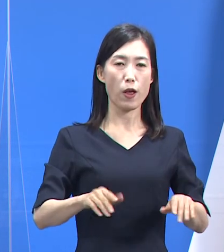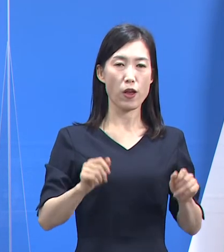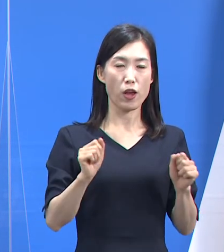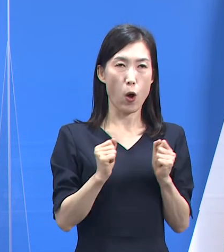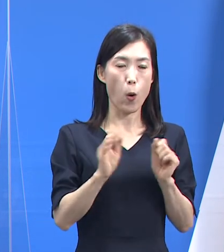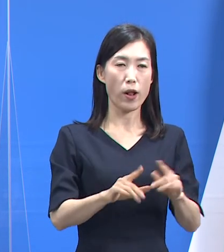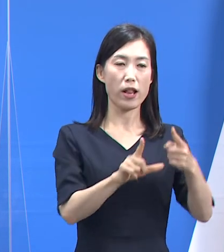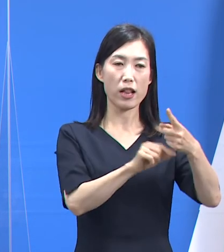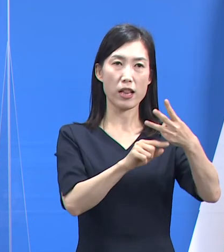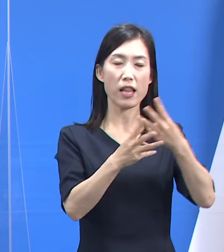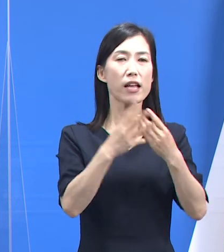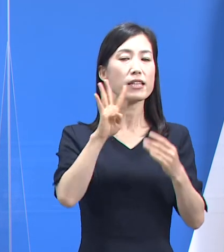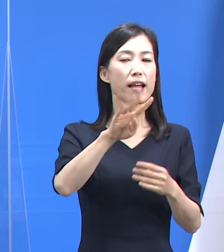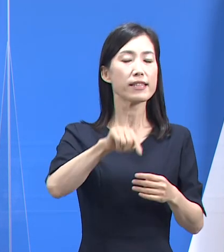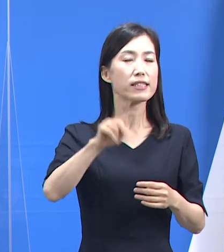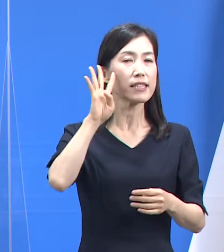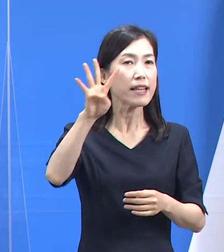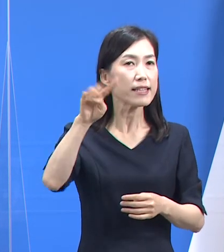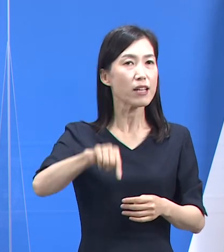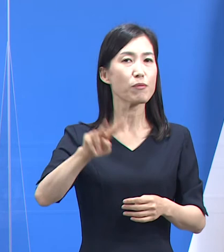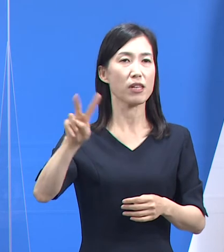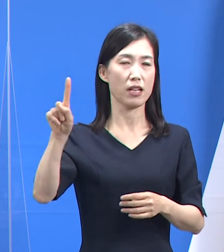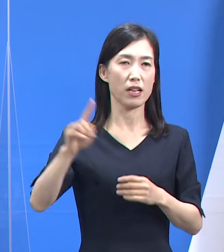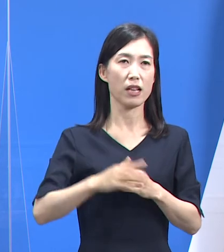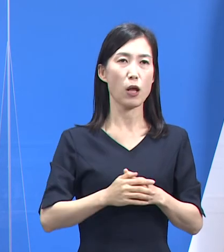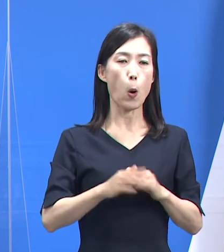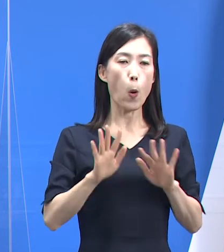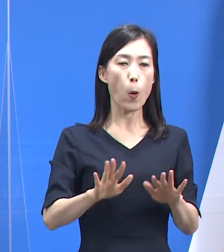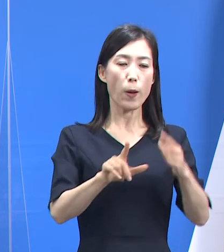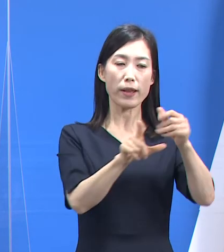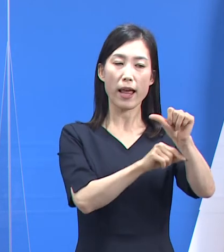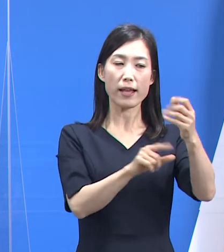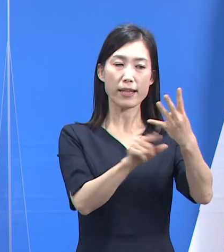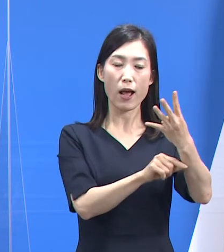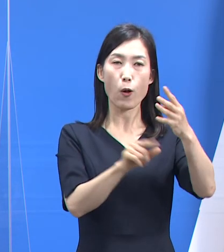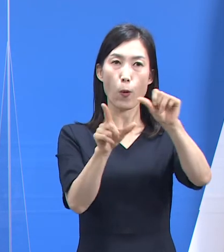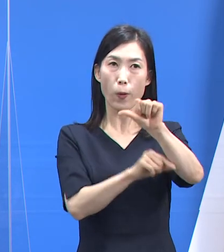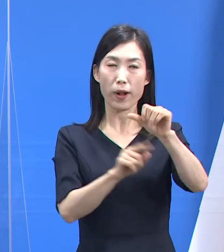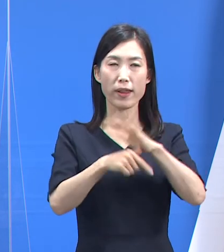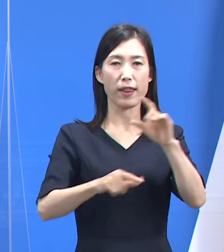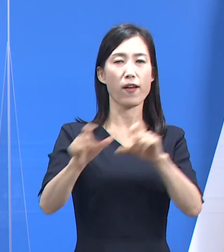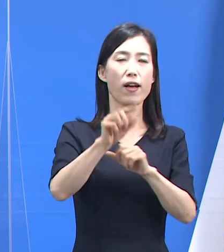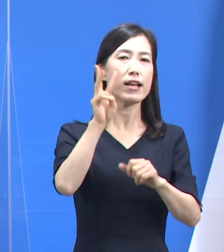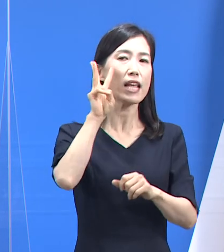21년 4월과 5월은 3.641일로 개선되었습니다.